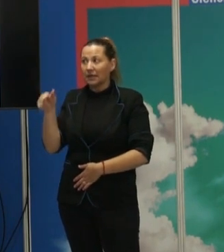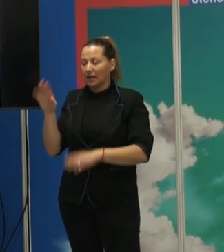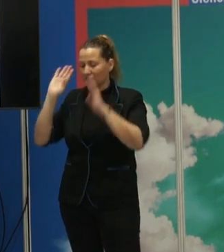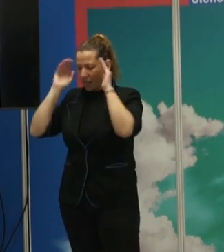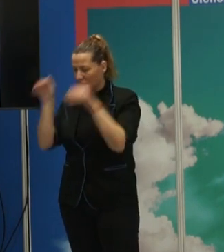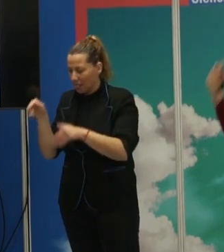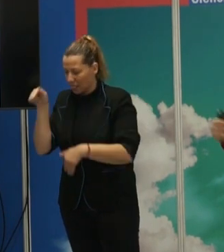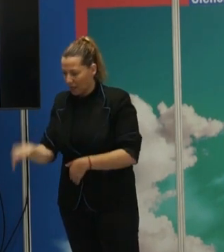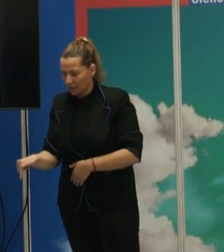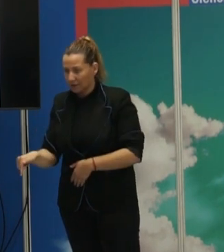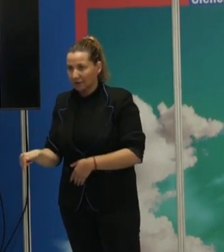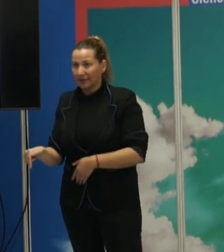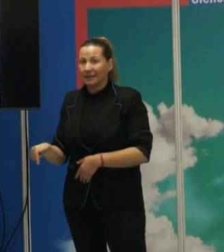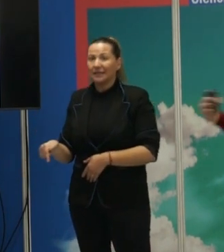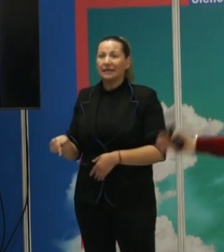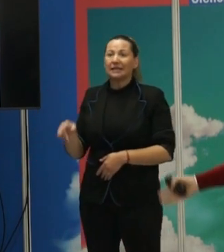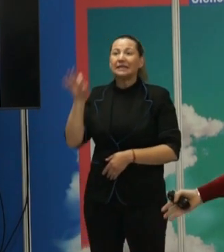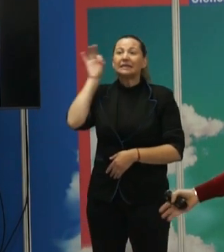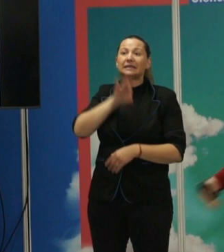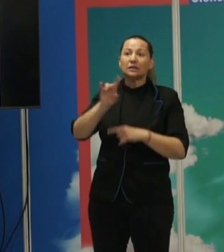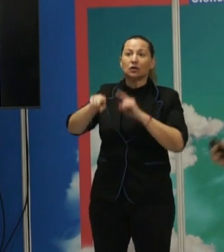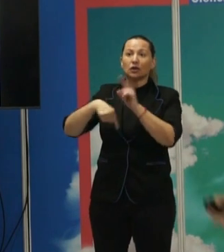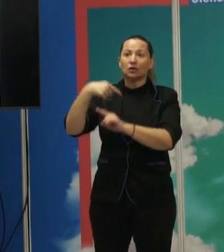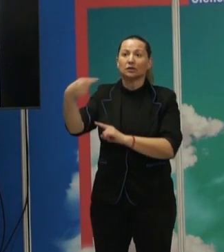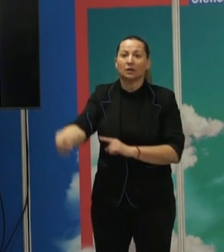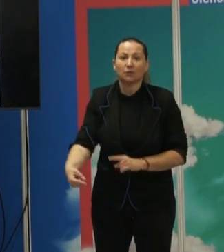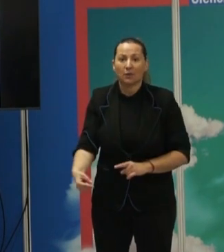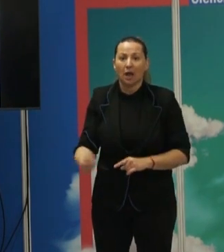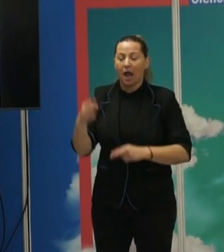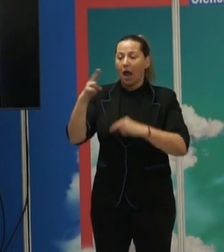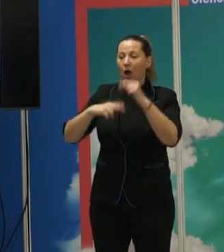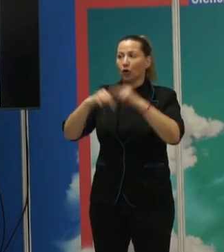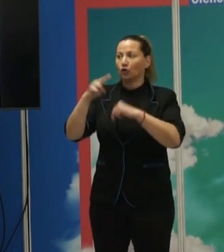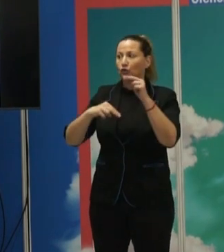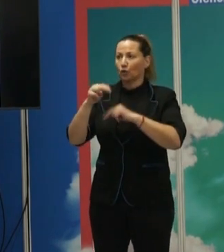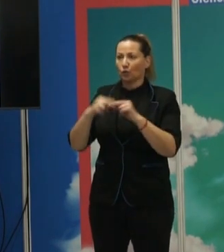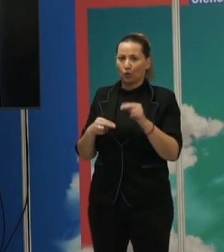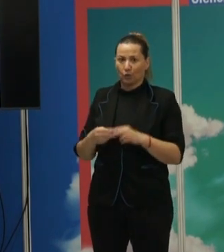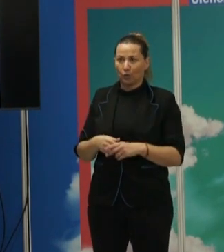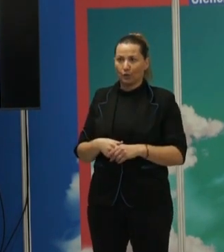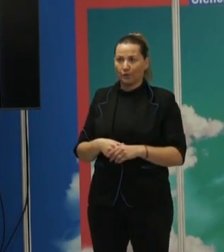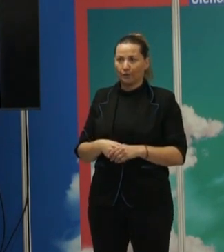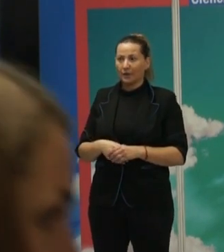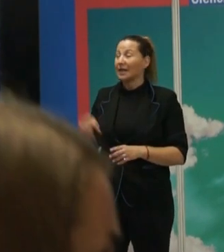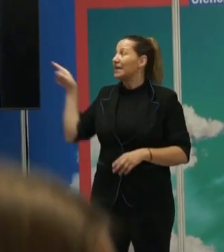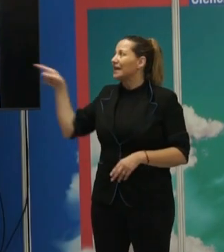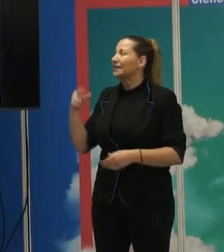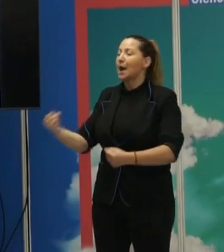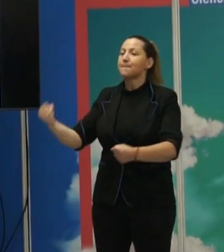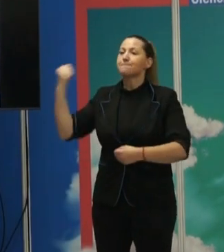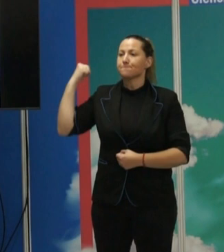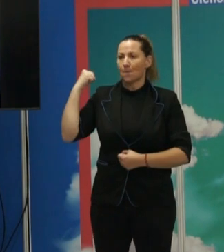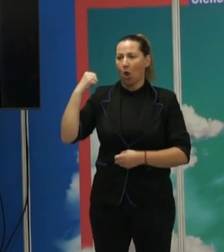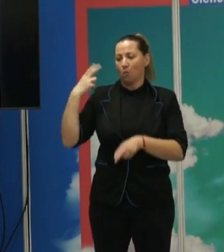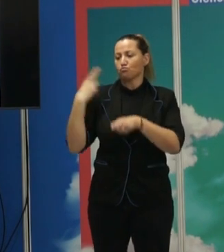una reivindicación que siglos después lleva a la construcción de un Estado. Y ahí es donde tenemos el poder político, el